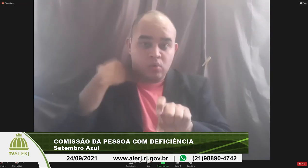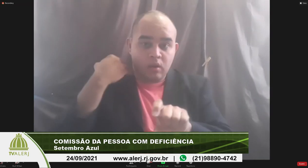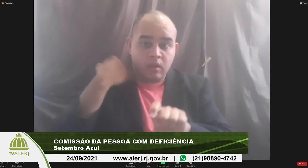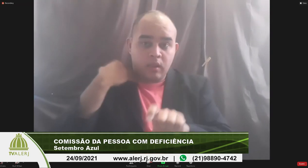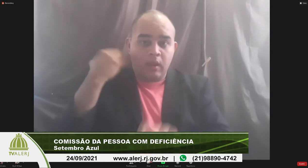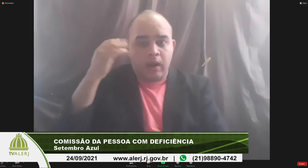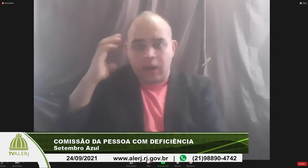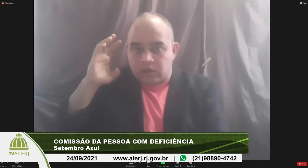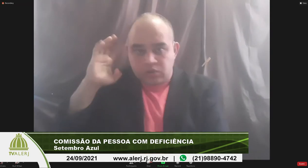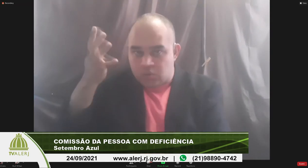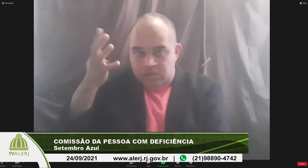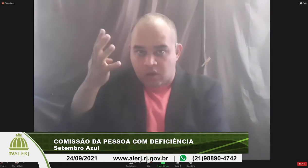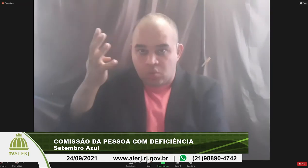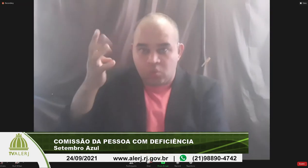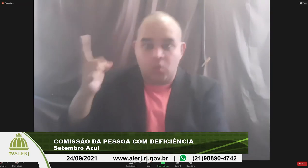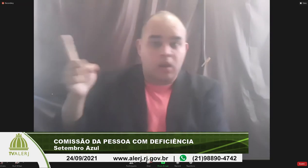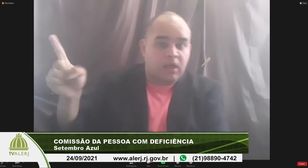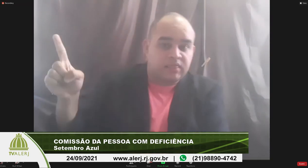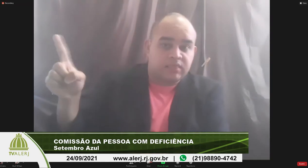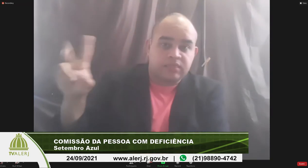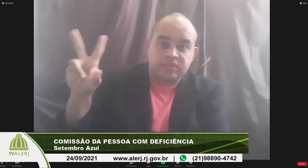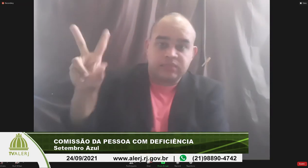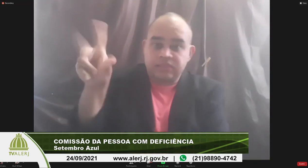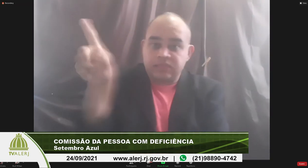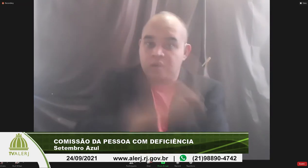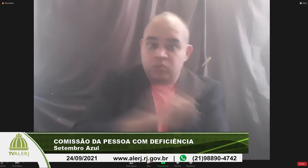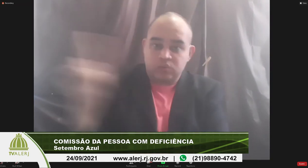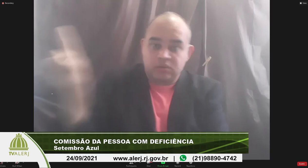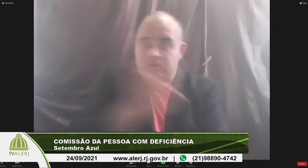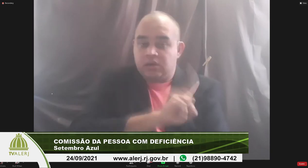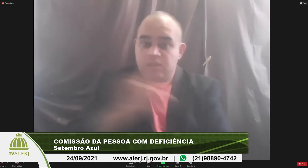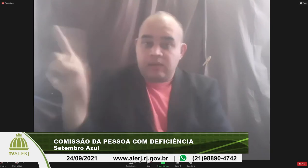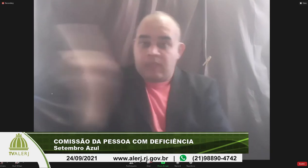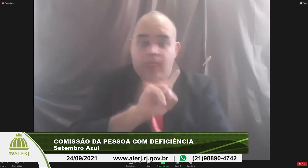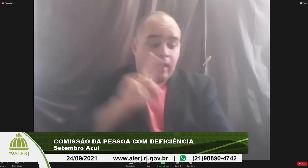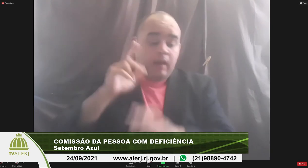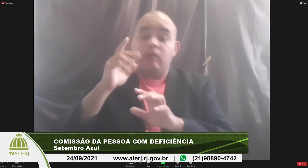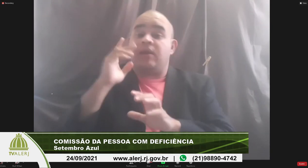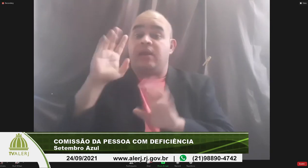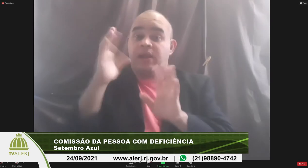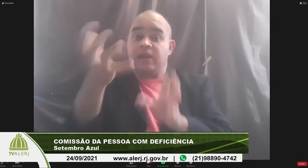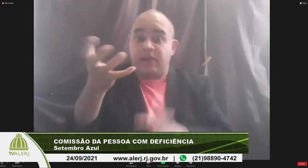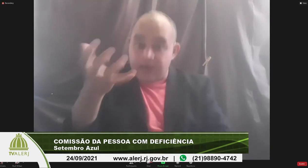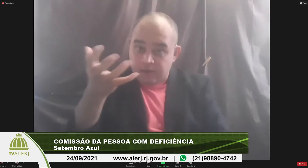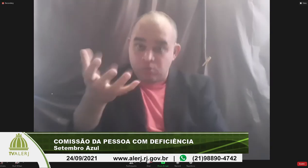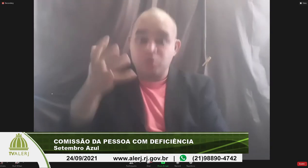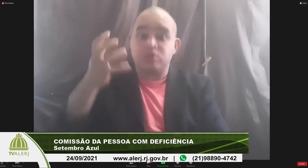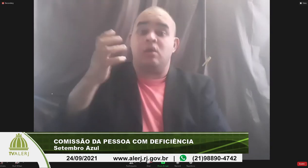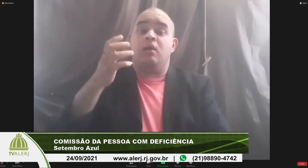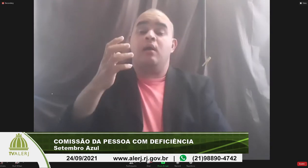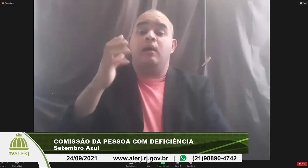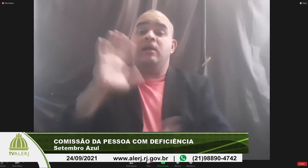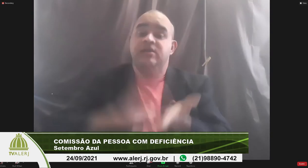banco é a solução não queremos